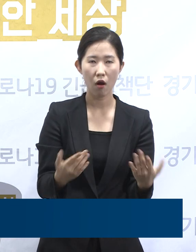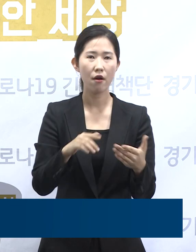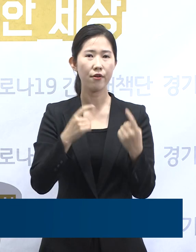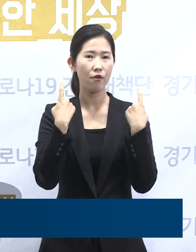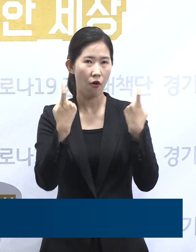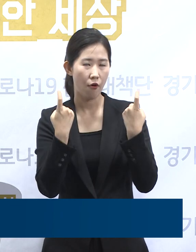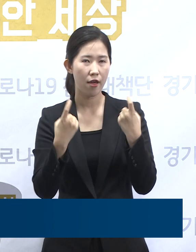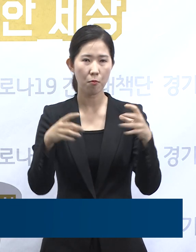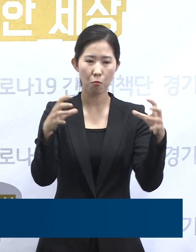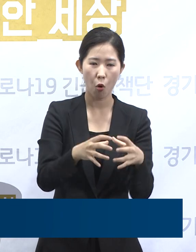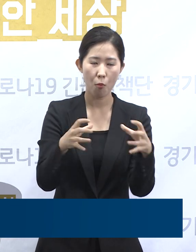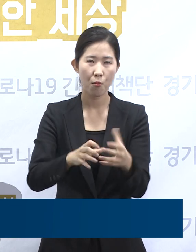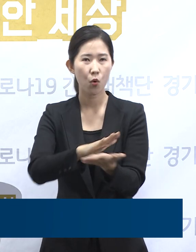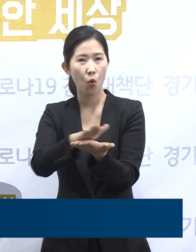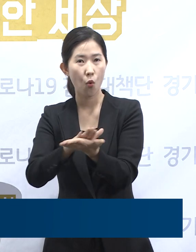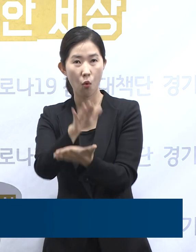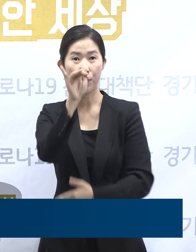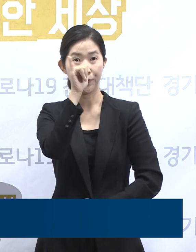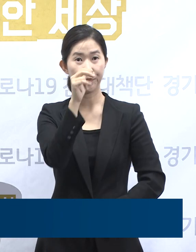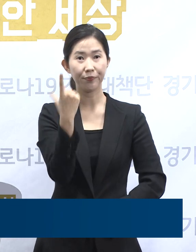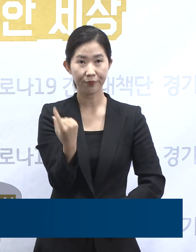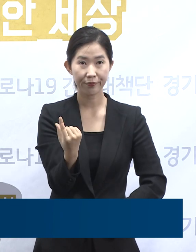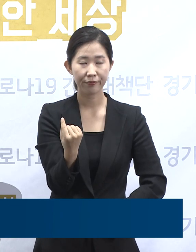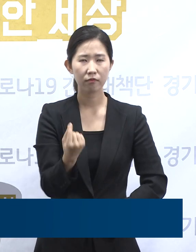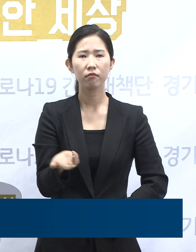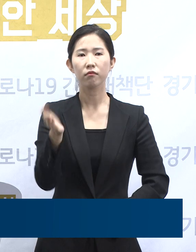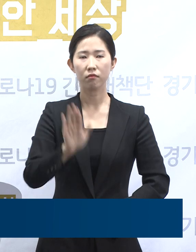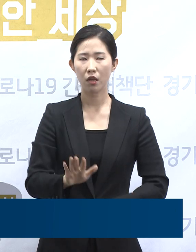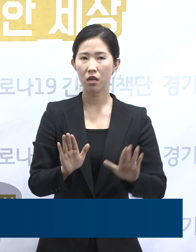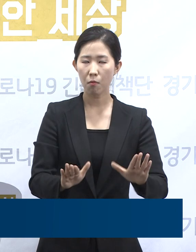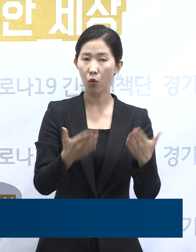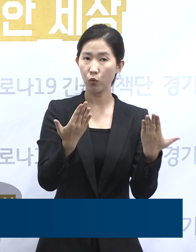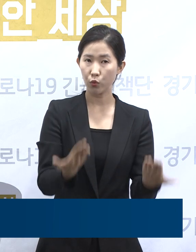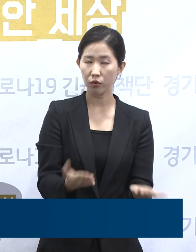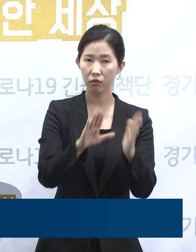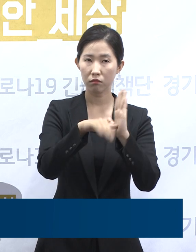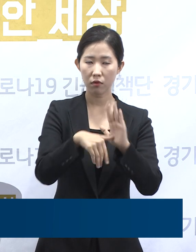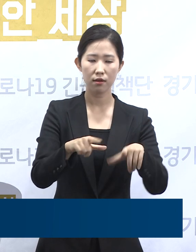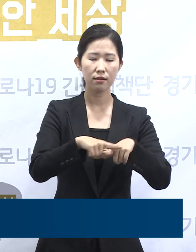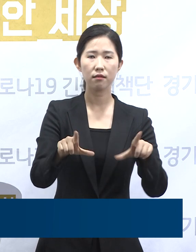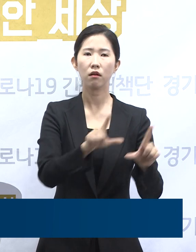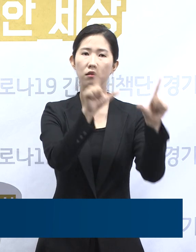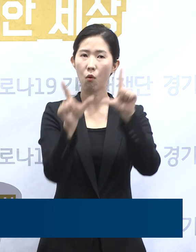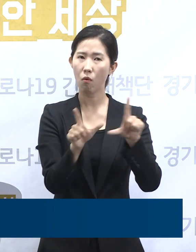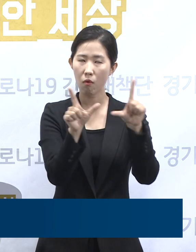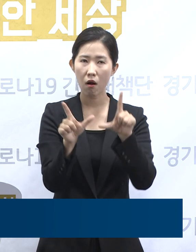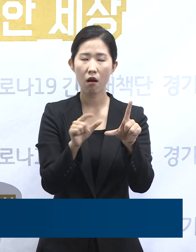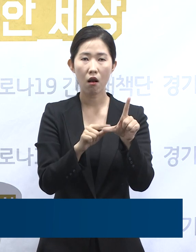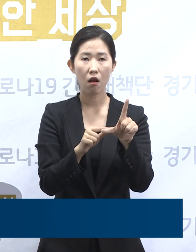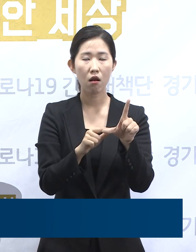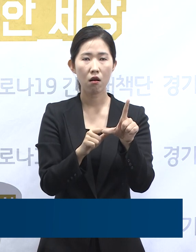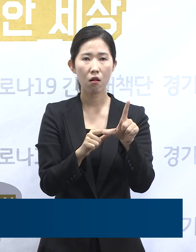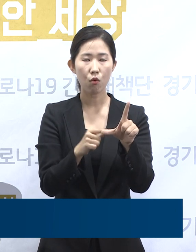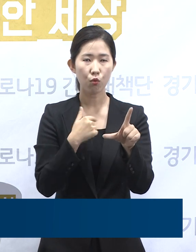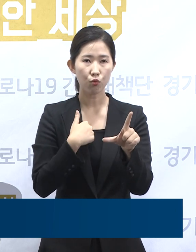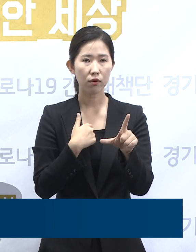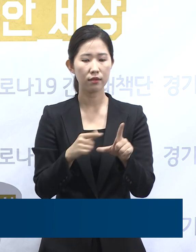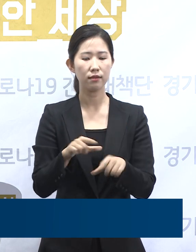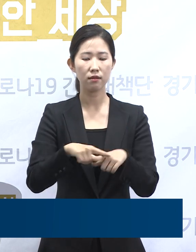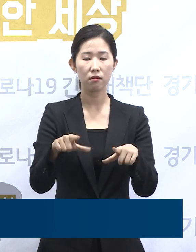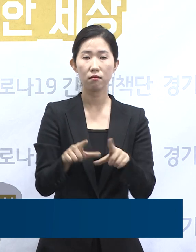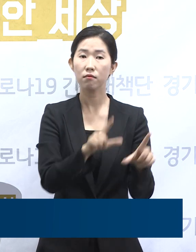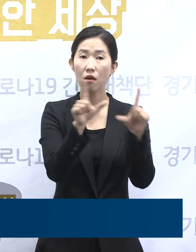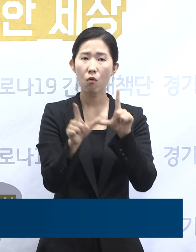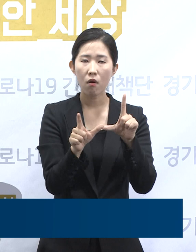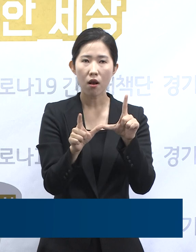모임을 준비하고 계실 것이라 생각됩니다. 하지만 이번 연휴기간은 일상생활로 돌아갈 수 있는 생활방역으로의 전환에 있어